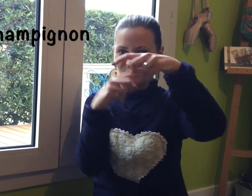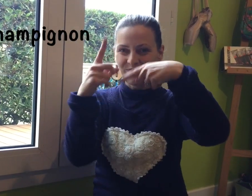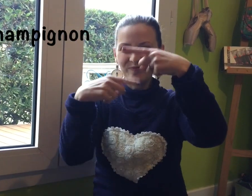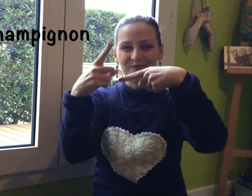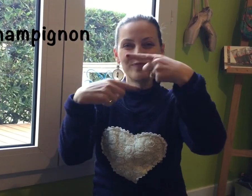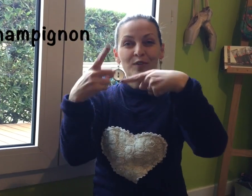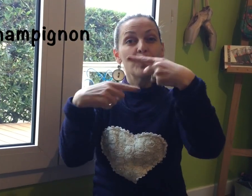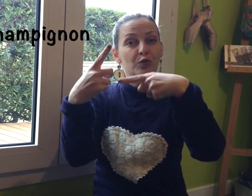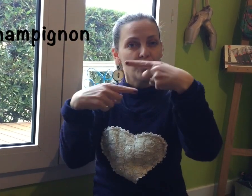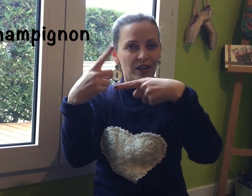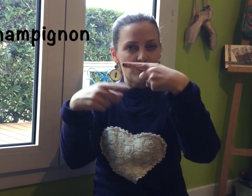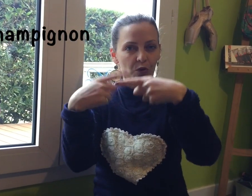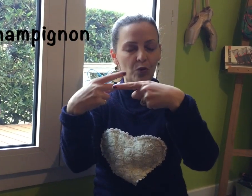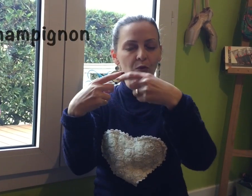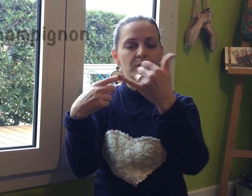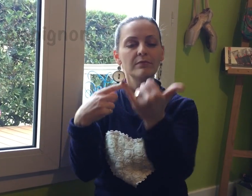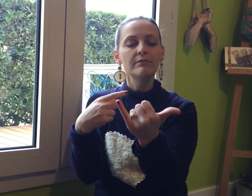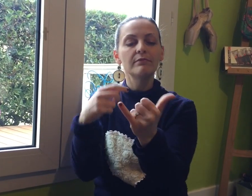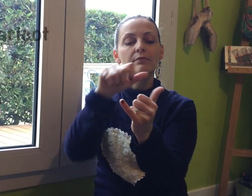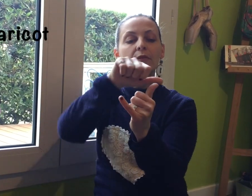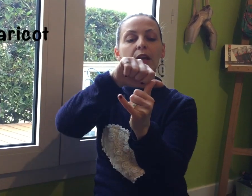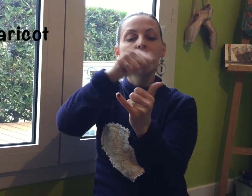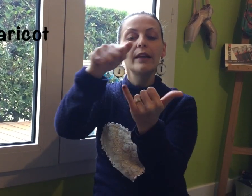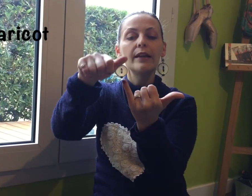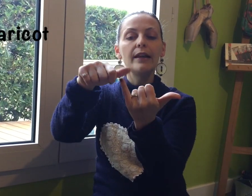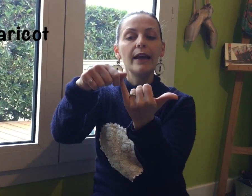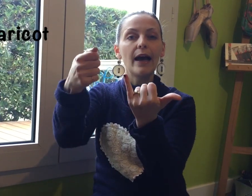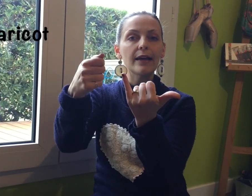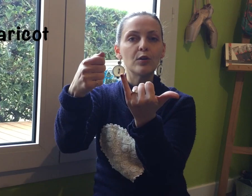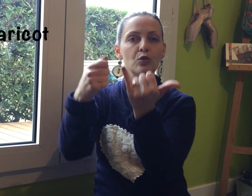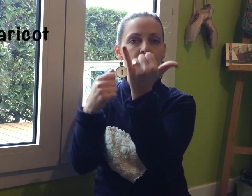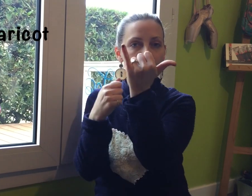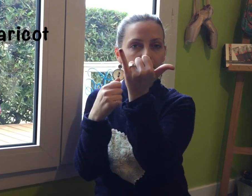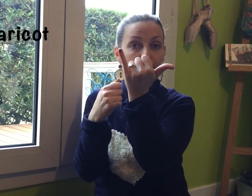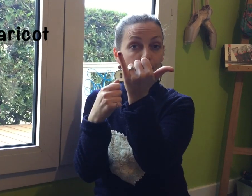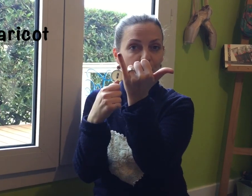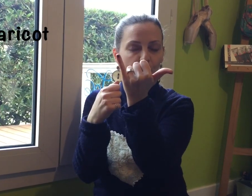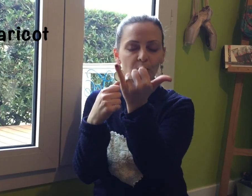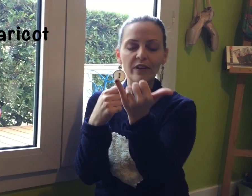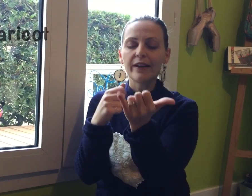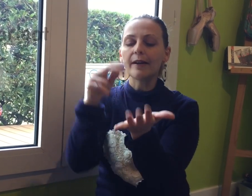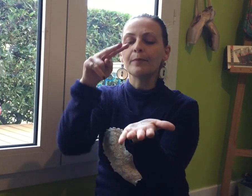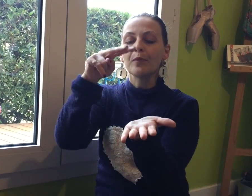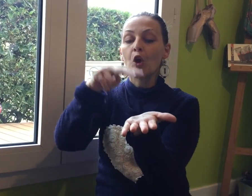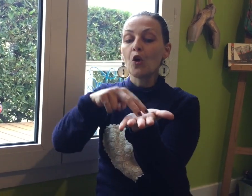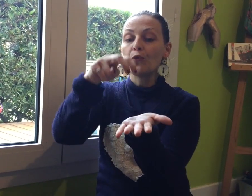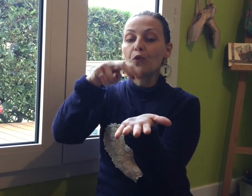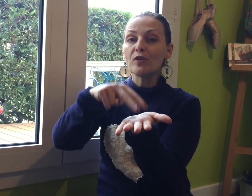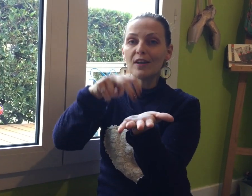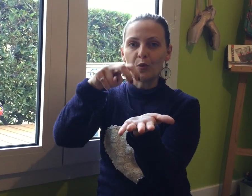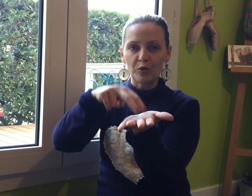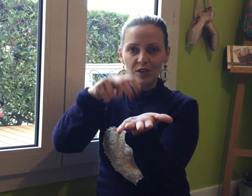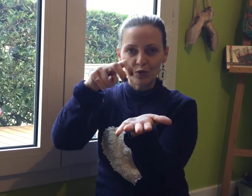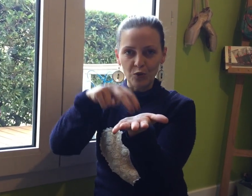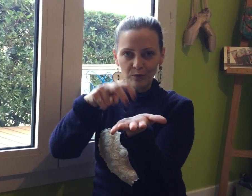Tournaient en rond Les haricots Ça se passe de commentaires Faisaient de petits sauts